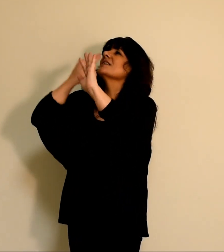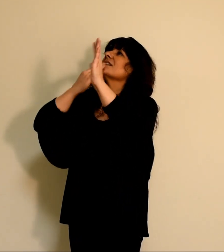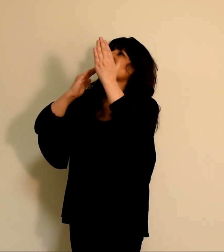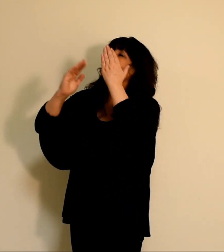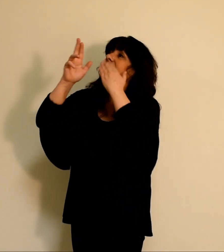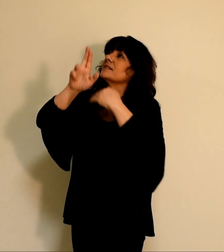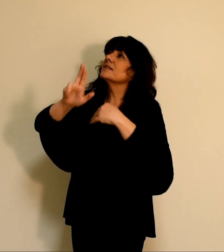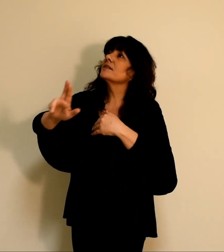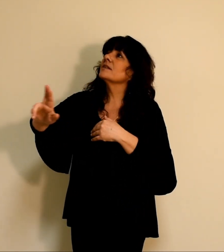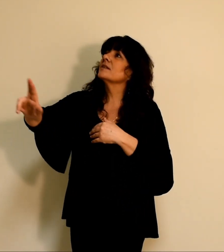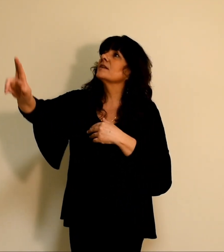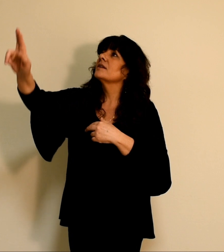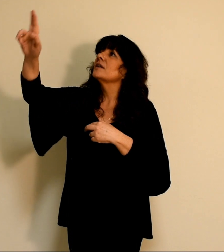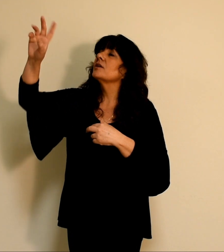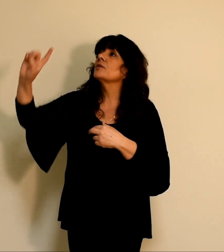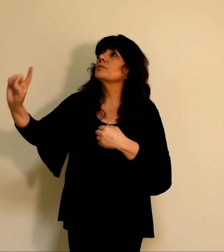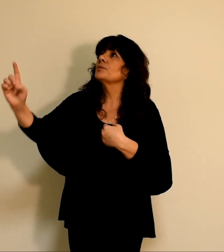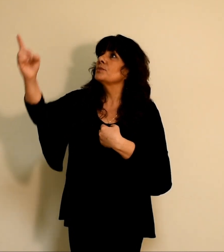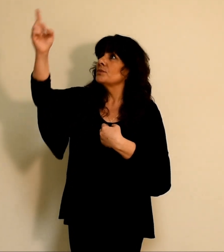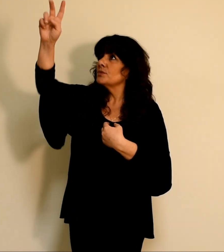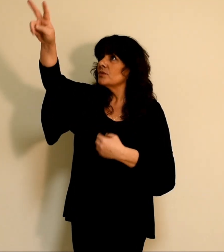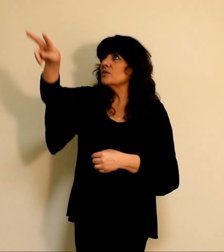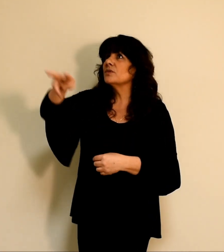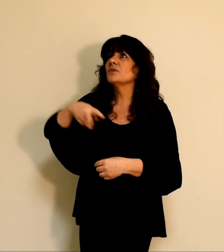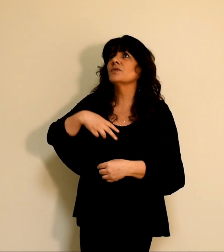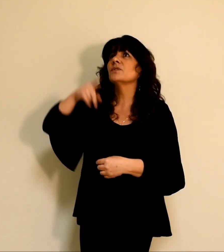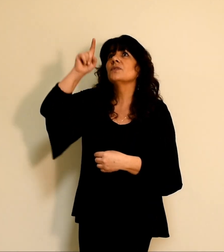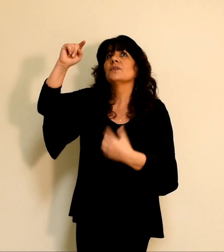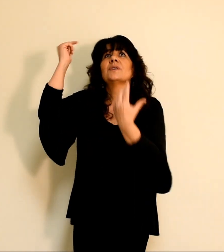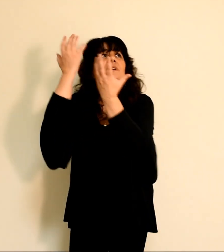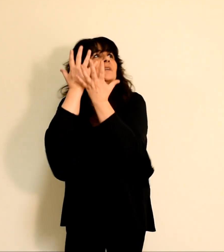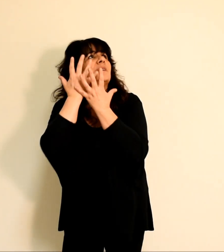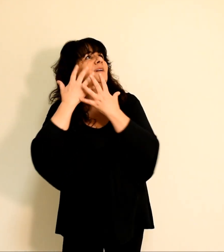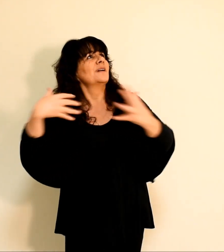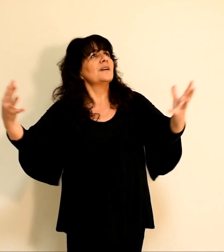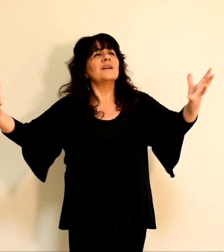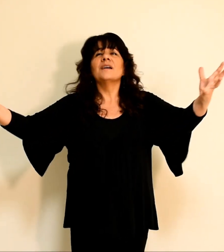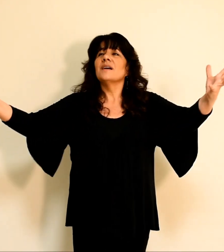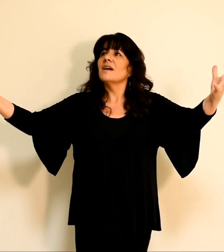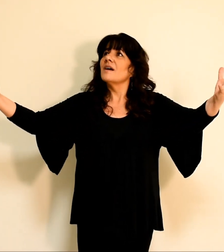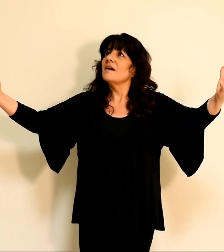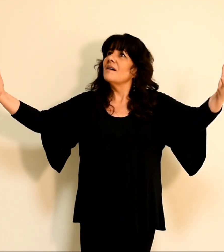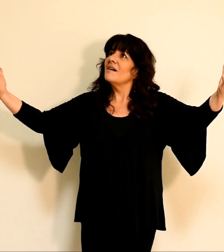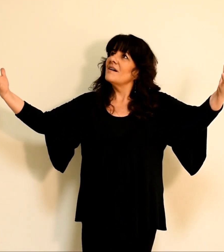Psaume 104 Dieu, tu es si grand,